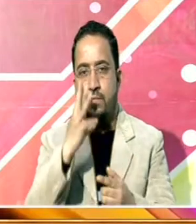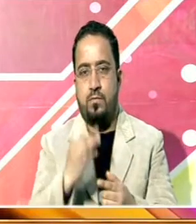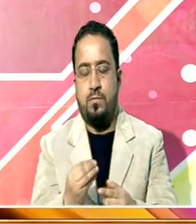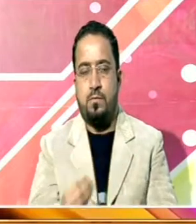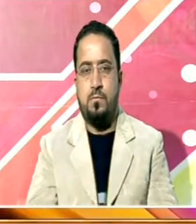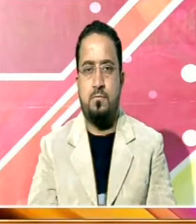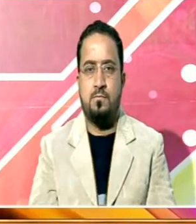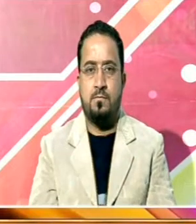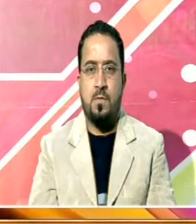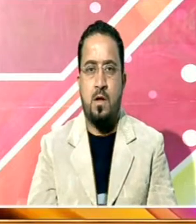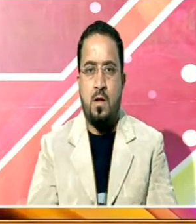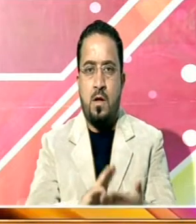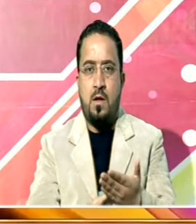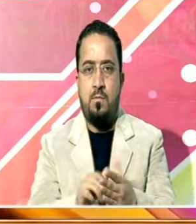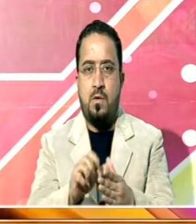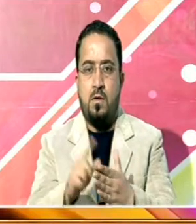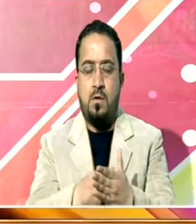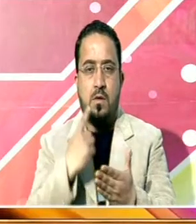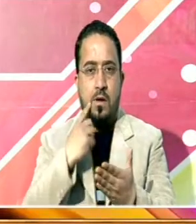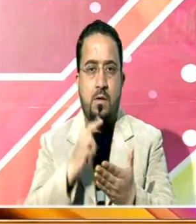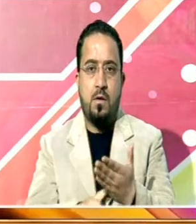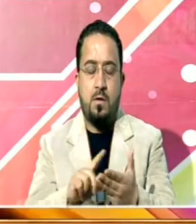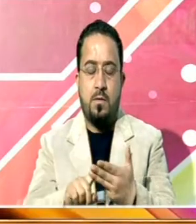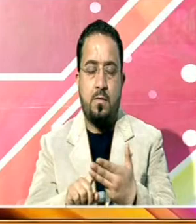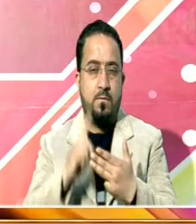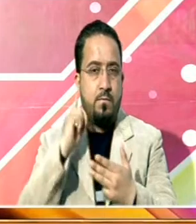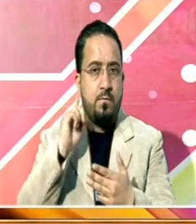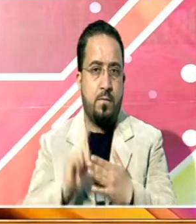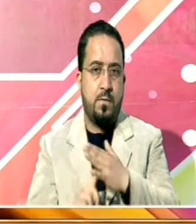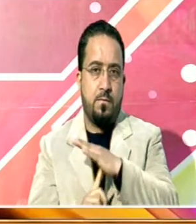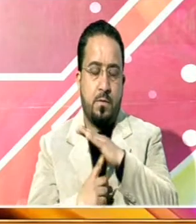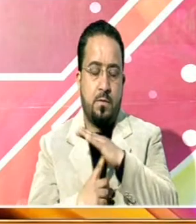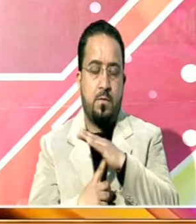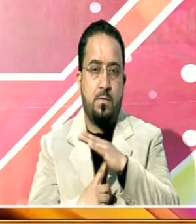مہراج مقدر کی تقریب کے سلسلے میں وادی میں سب سے بڑی تقریب